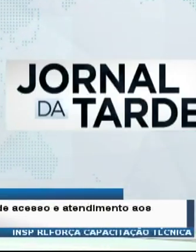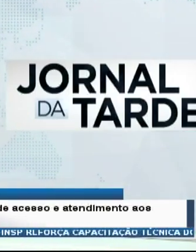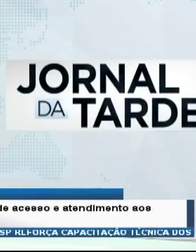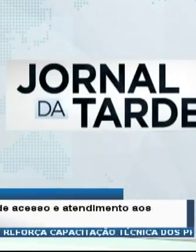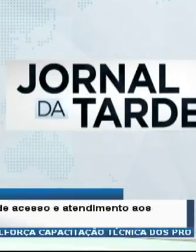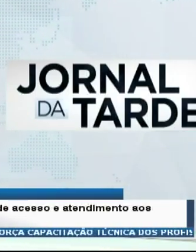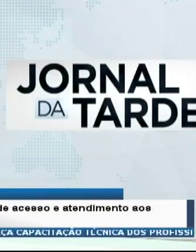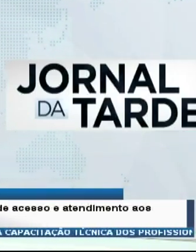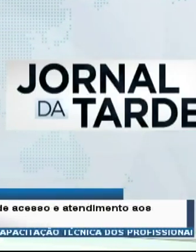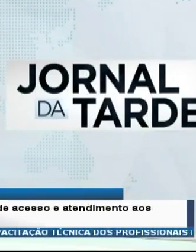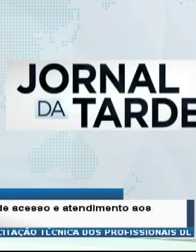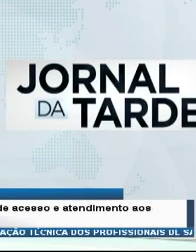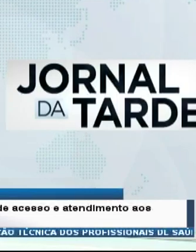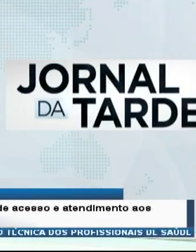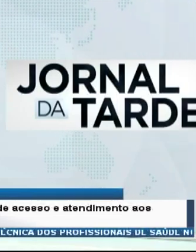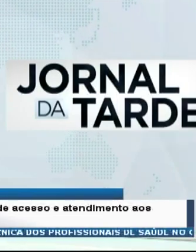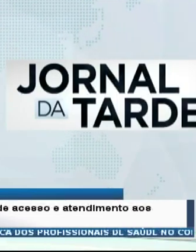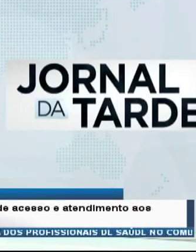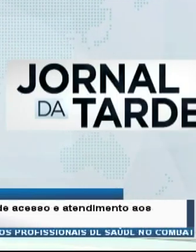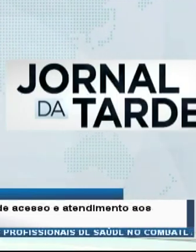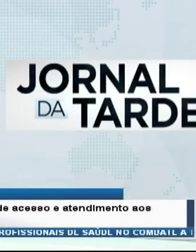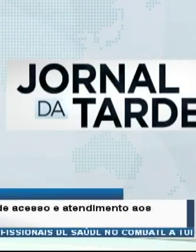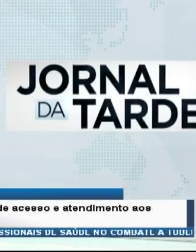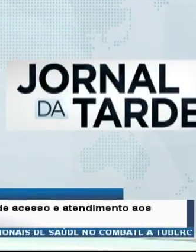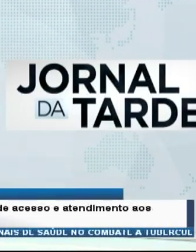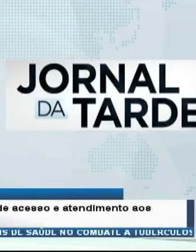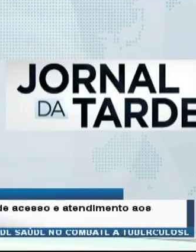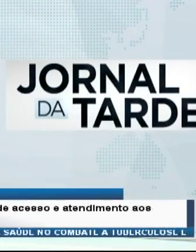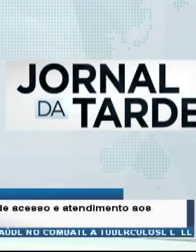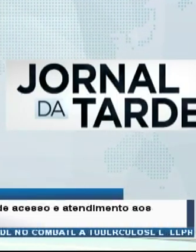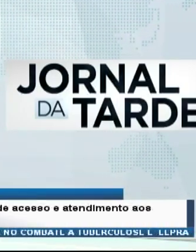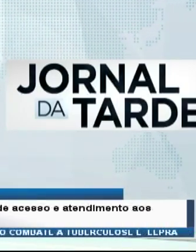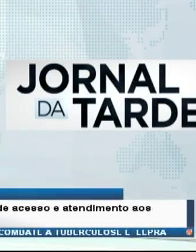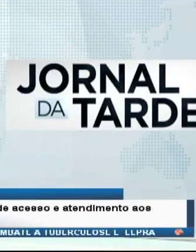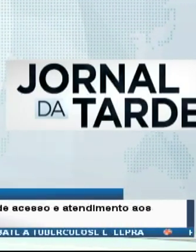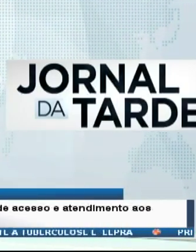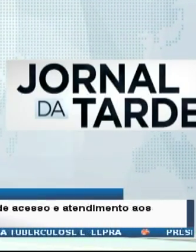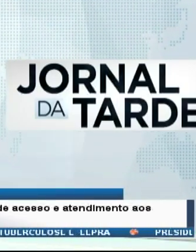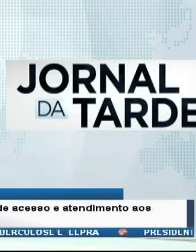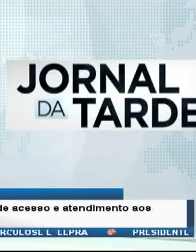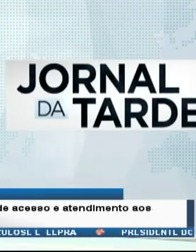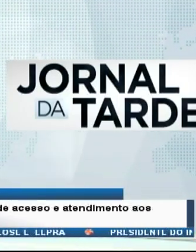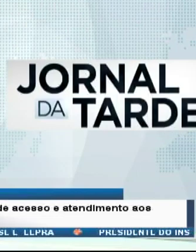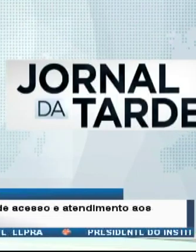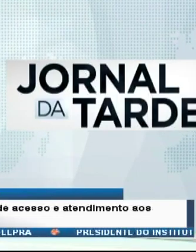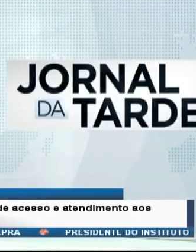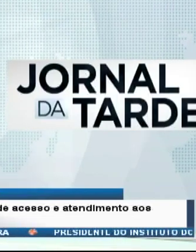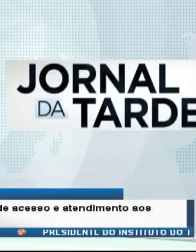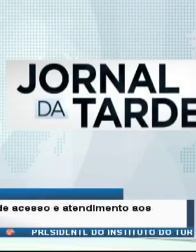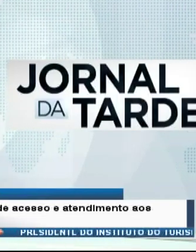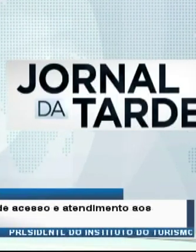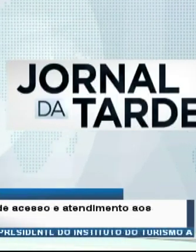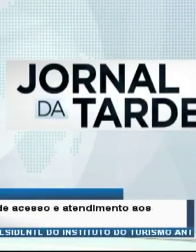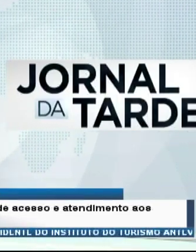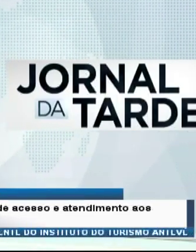ou de antigênio negativo válido a cada 14 dias para funcionários que tenham contato direto